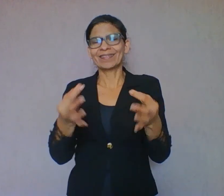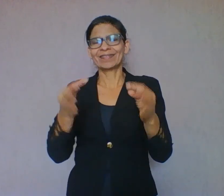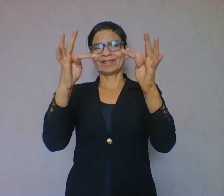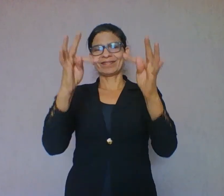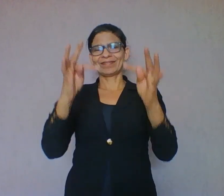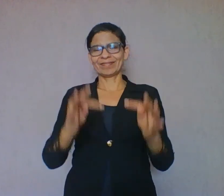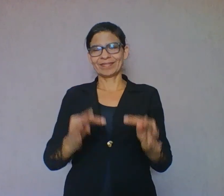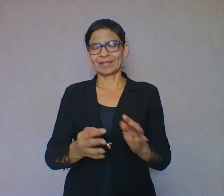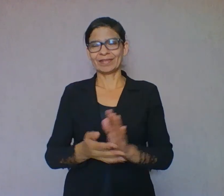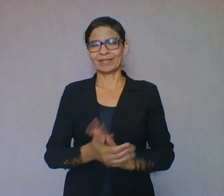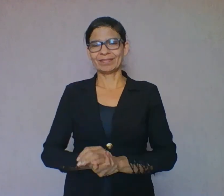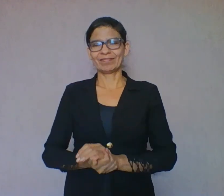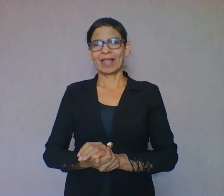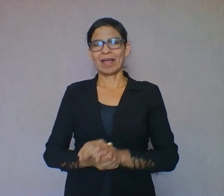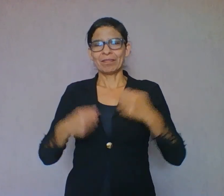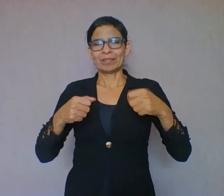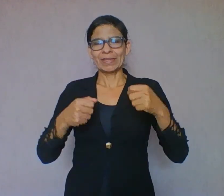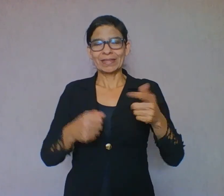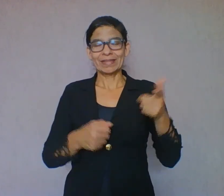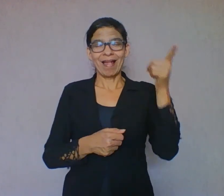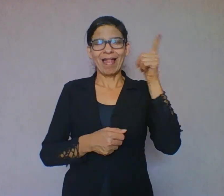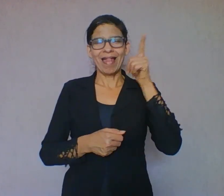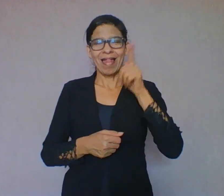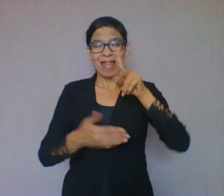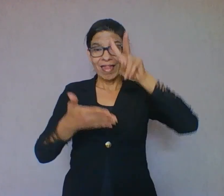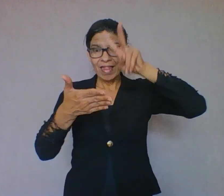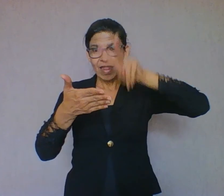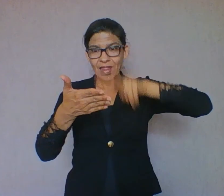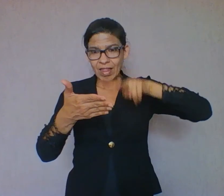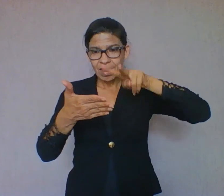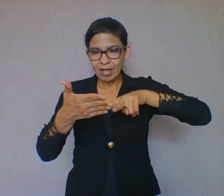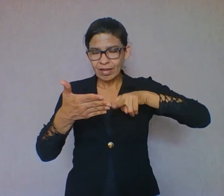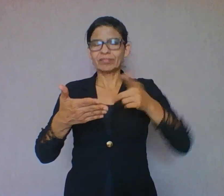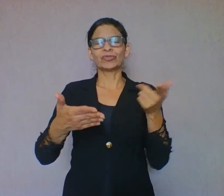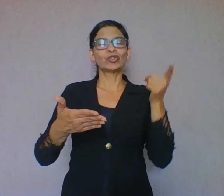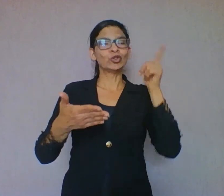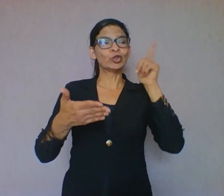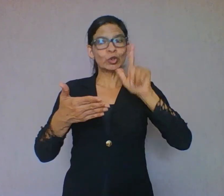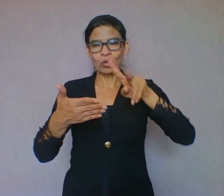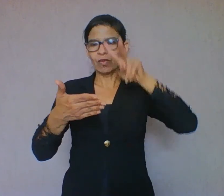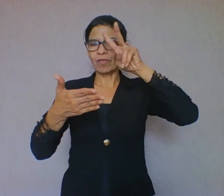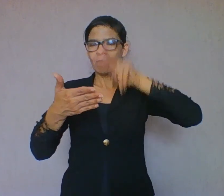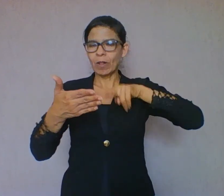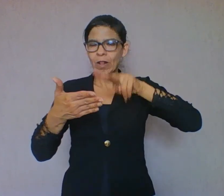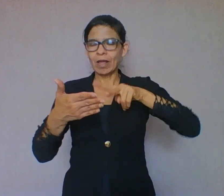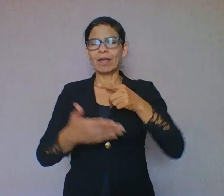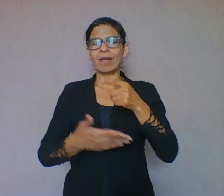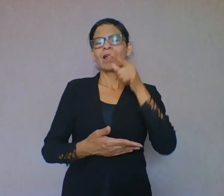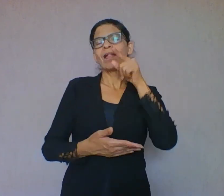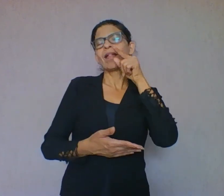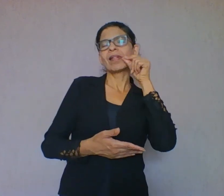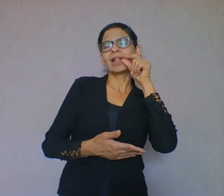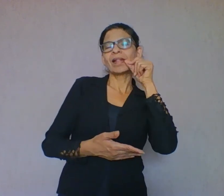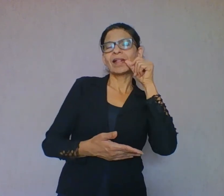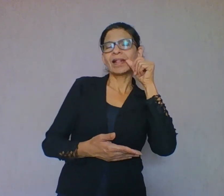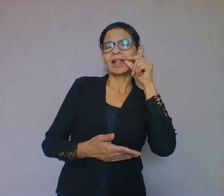reler, muito importante, reler o texto. E sublinhar com o lápis ou marca-texto as palavras